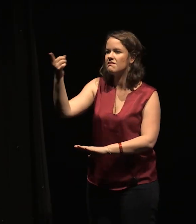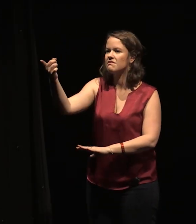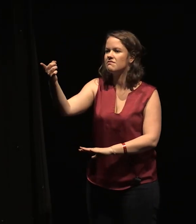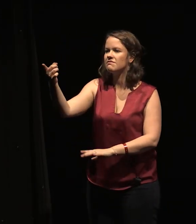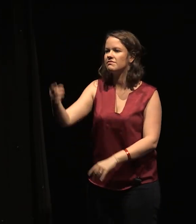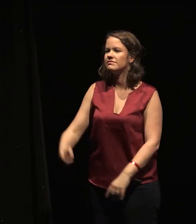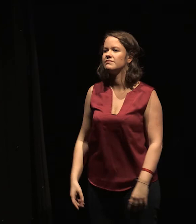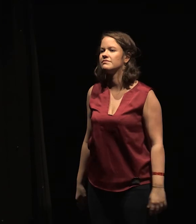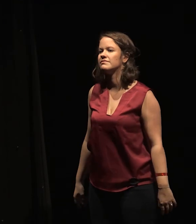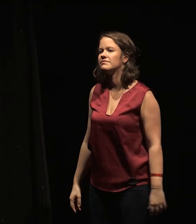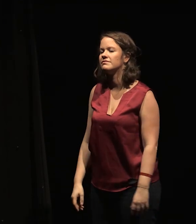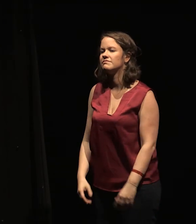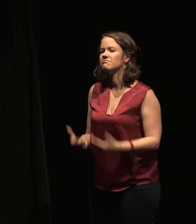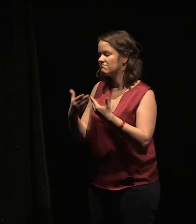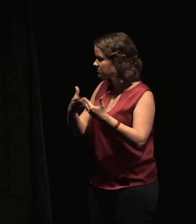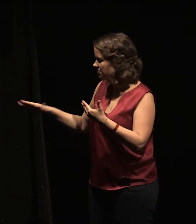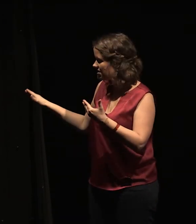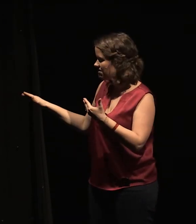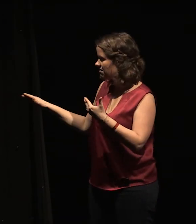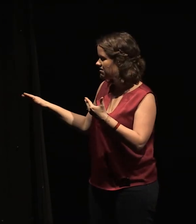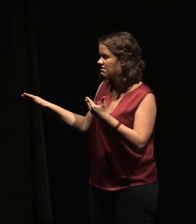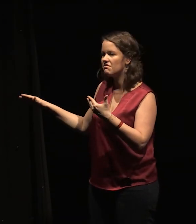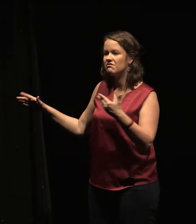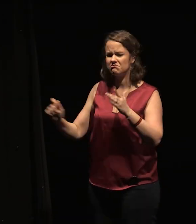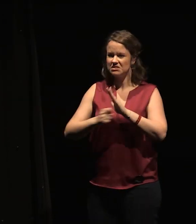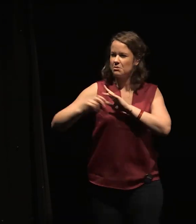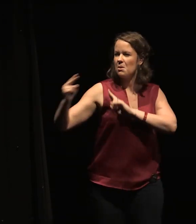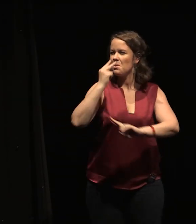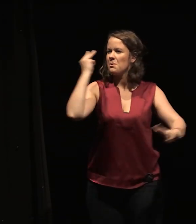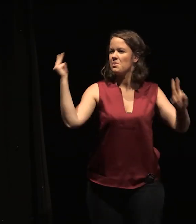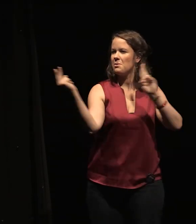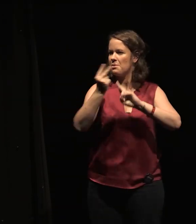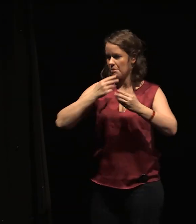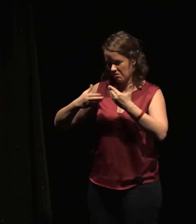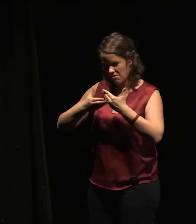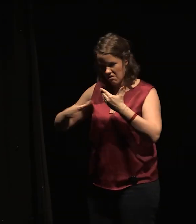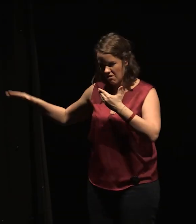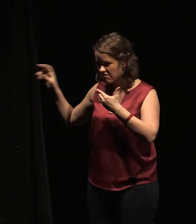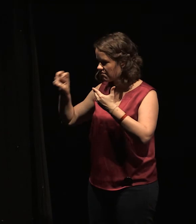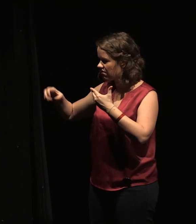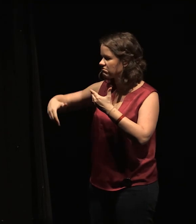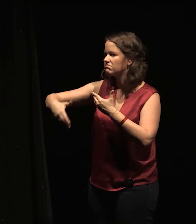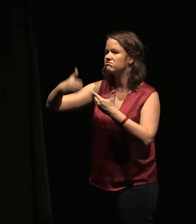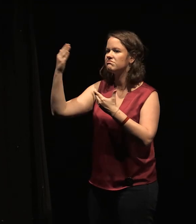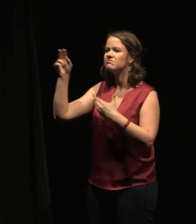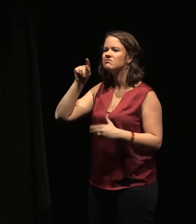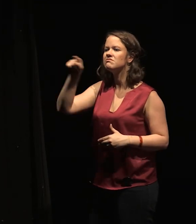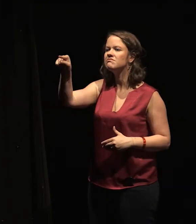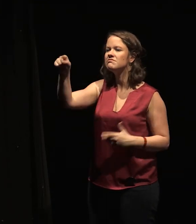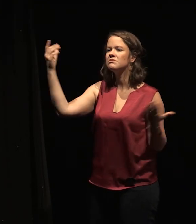J'ai ouvert la porte et la fenêtre lors de la nuit des cyclones sur une lune durcie au long de nos nuits. J'ai dit à ma nuit, Brémi,